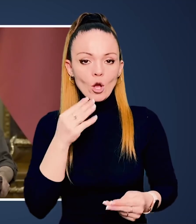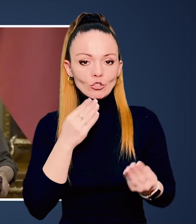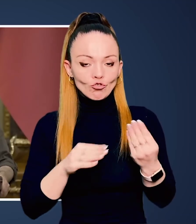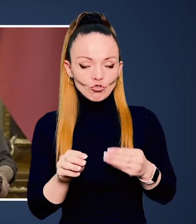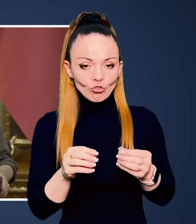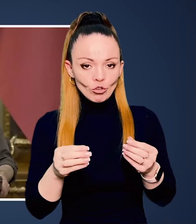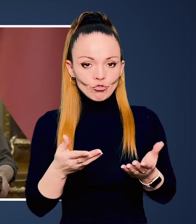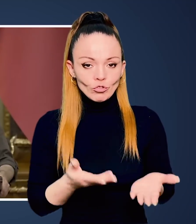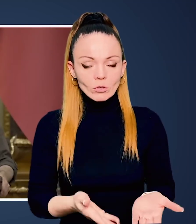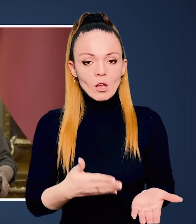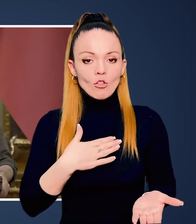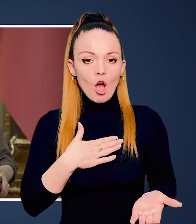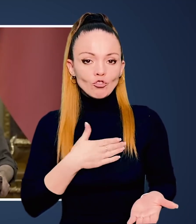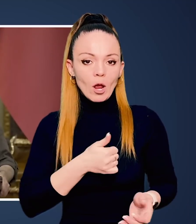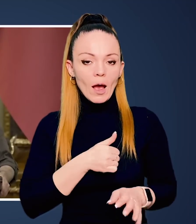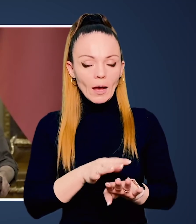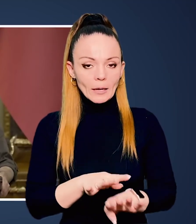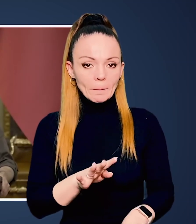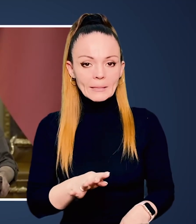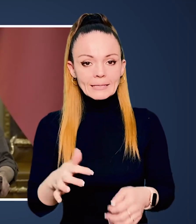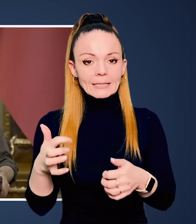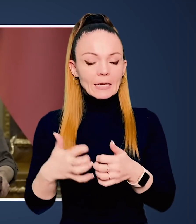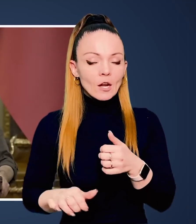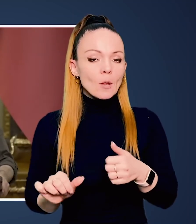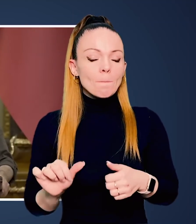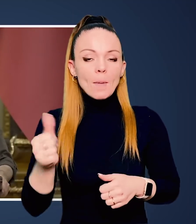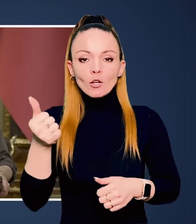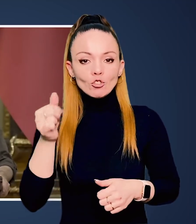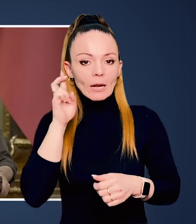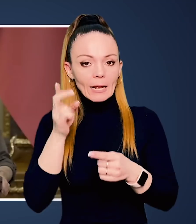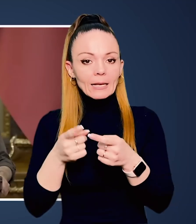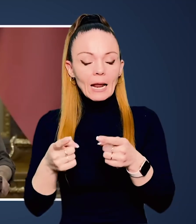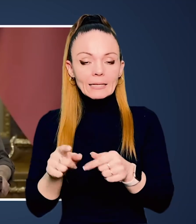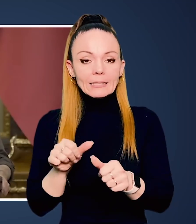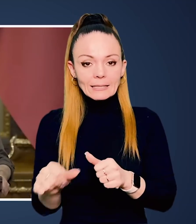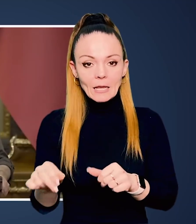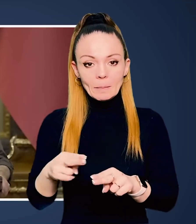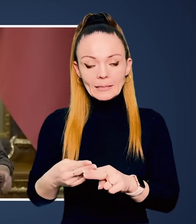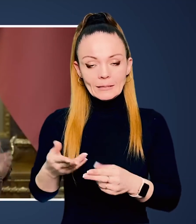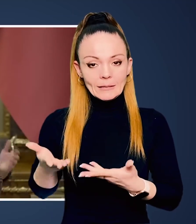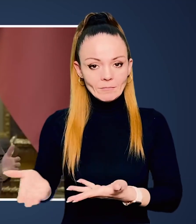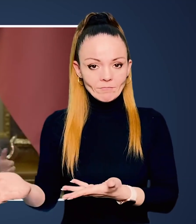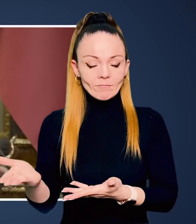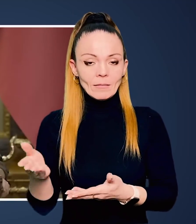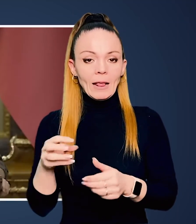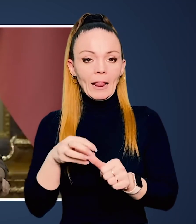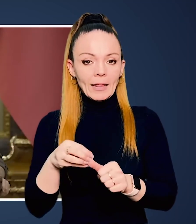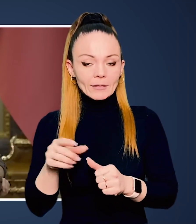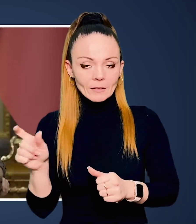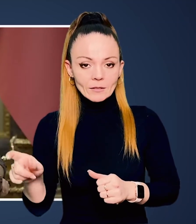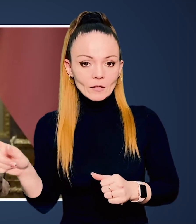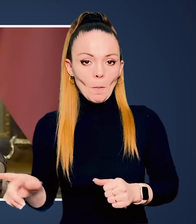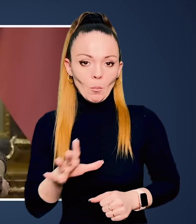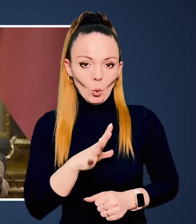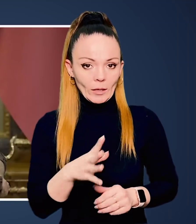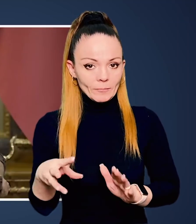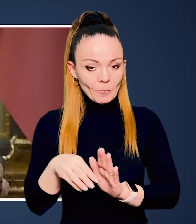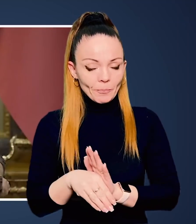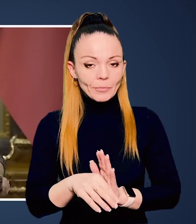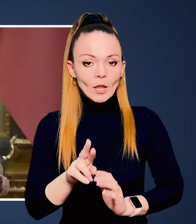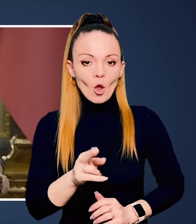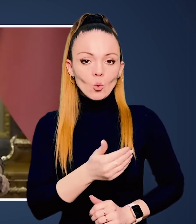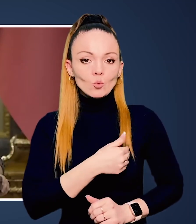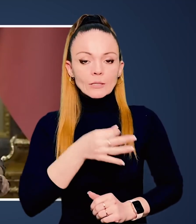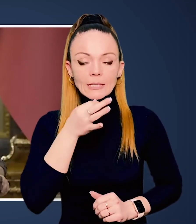оснащення нашої армії, серед перших країн саме ці представники, ці лідери були.